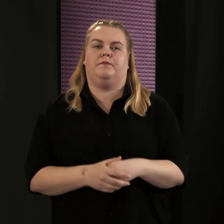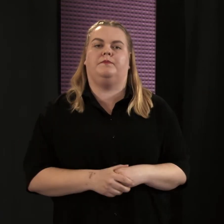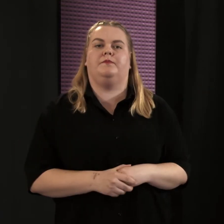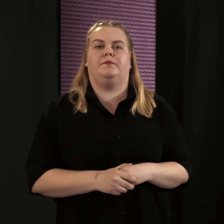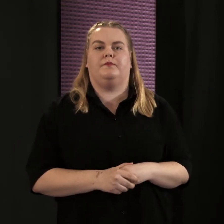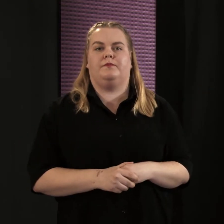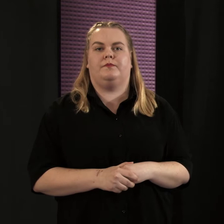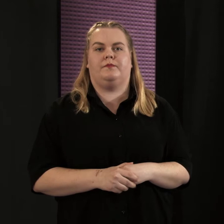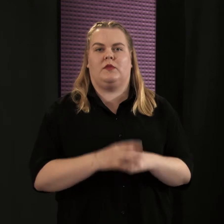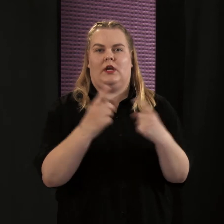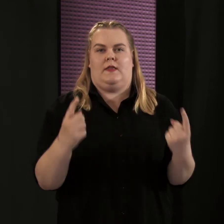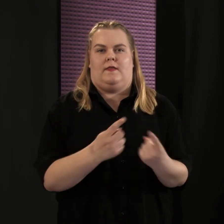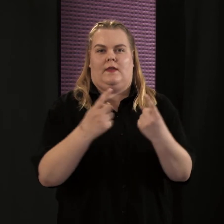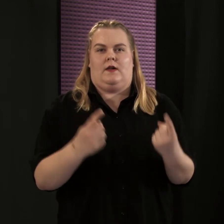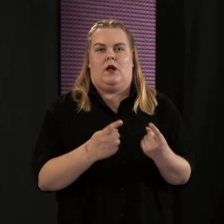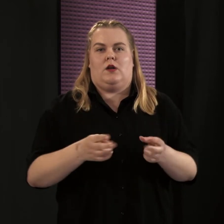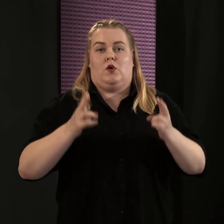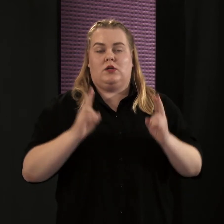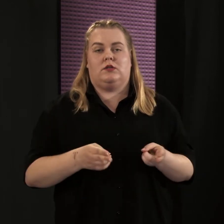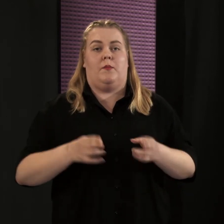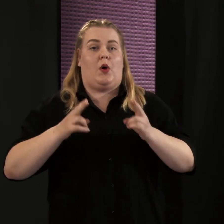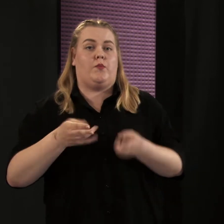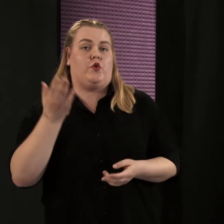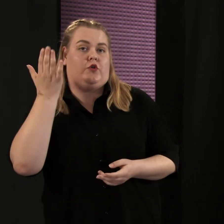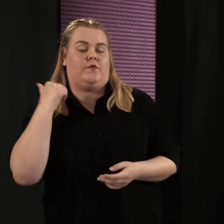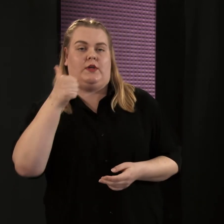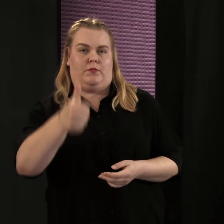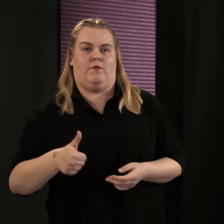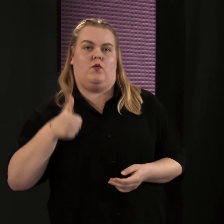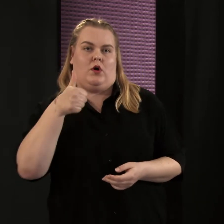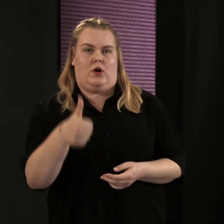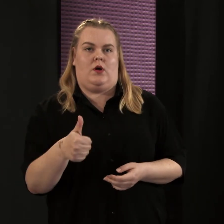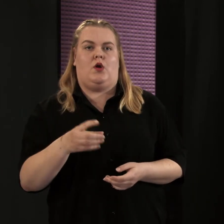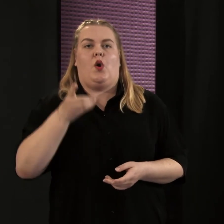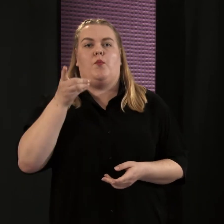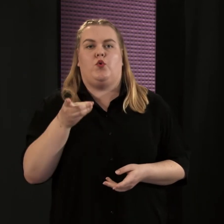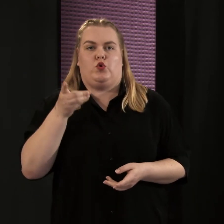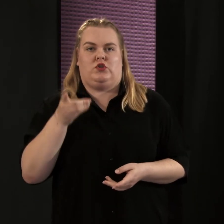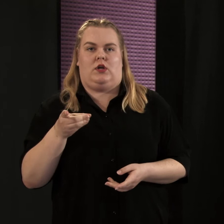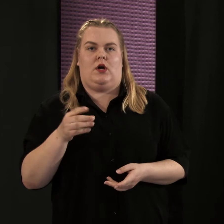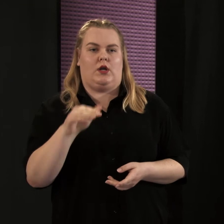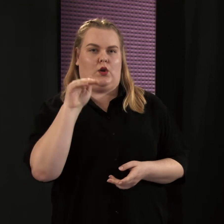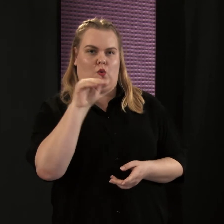Tilanne oli samanlainen myös viime vuonna, jolloin Pursiainen joutui huomauttamaan